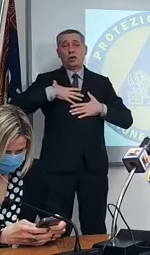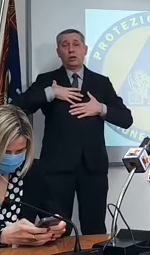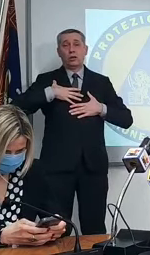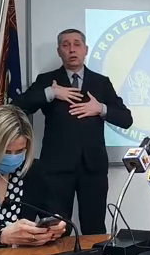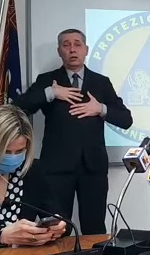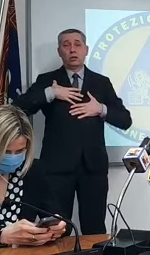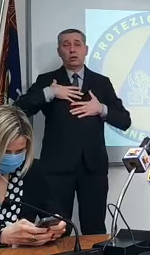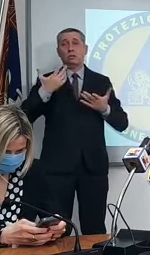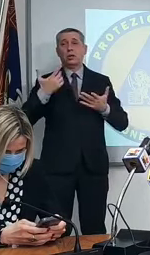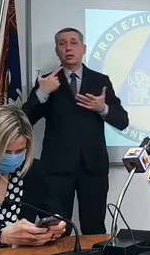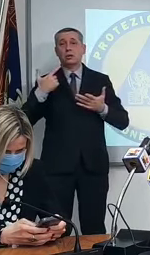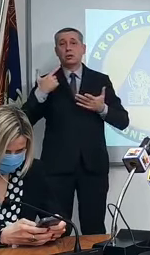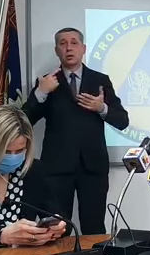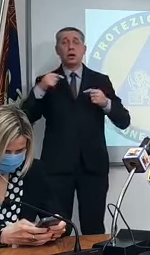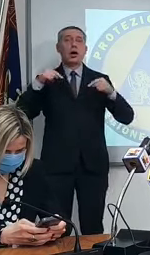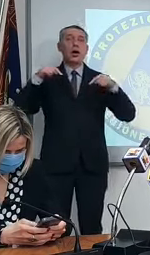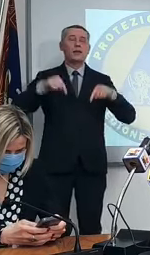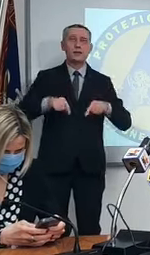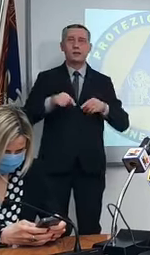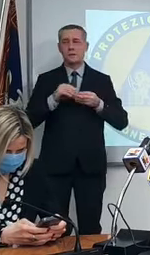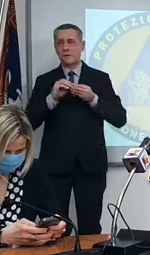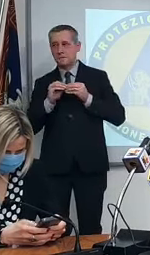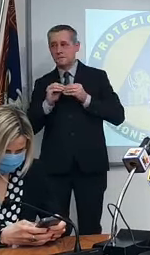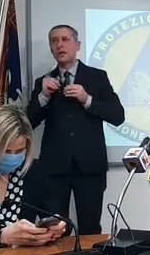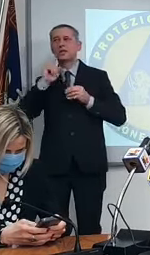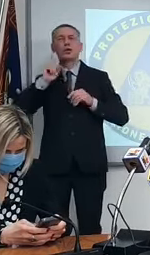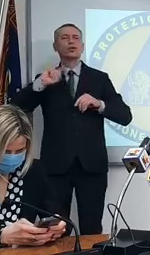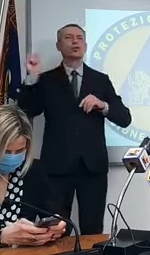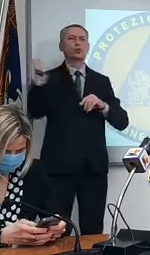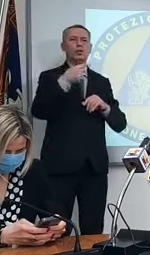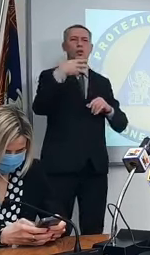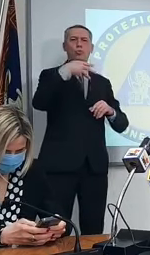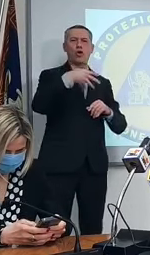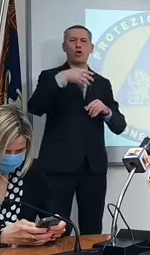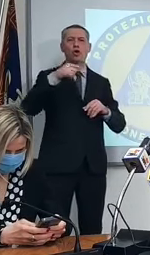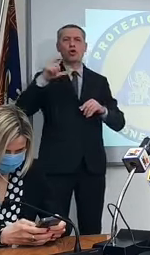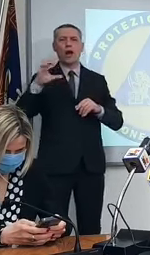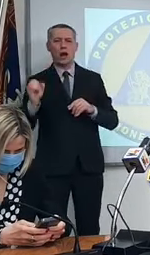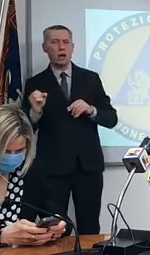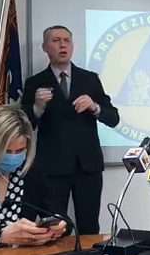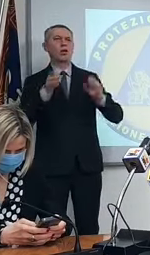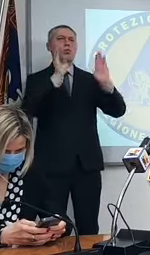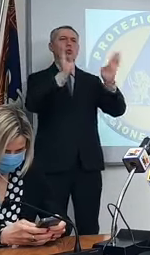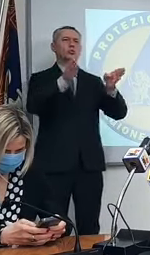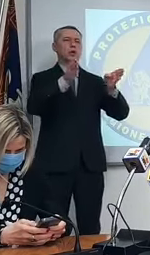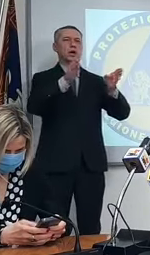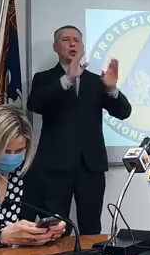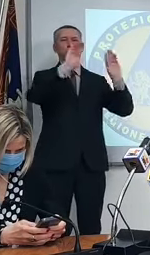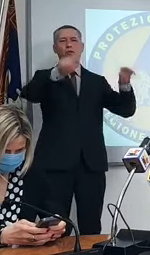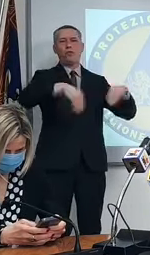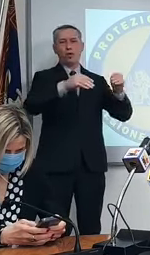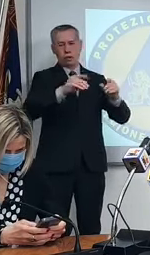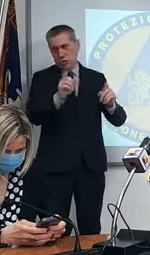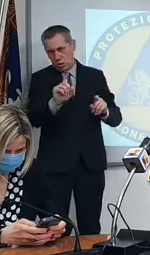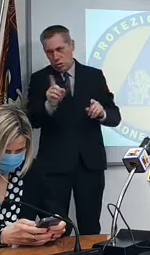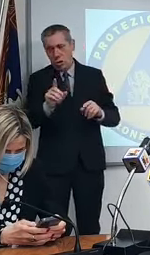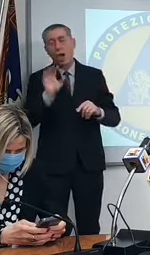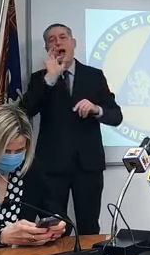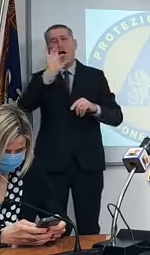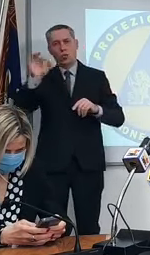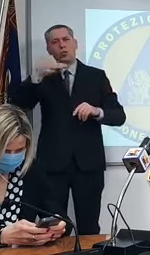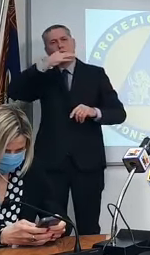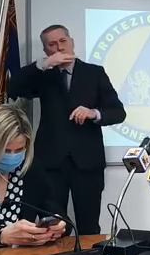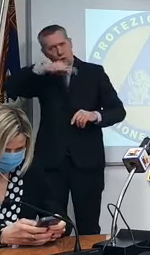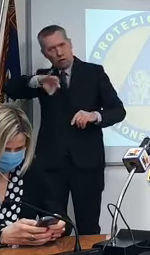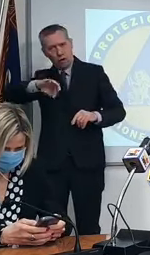adesso che parte un altro trip che se tutti fanno monoclonale non si riempie gli ospedali perché ci sono alcuni che li possono fare